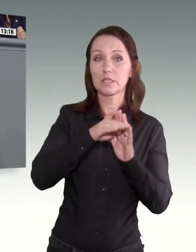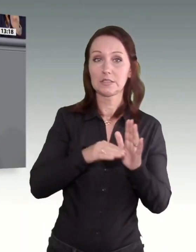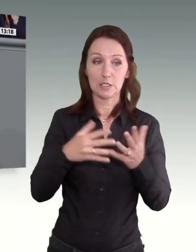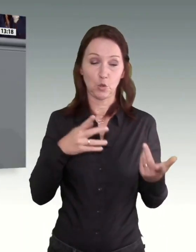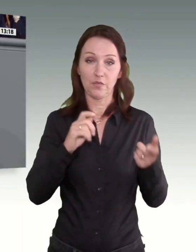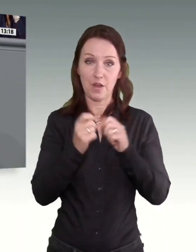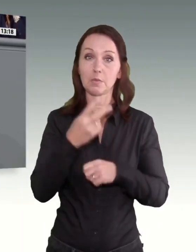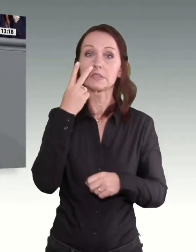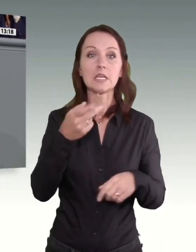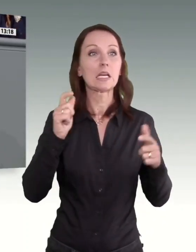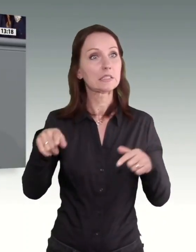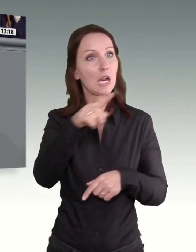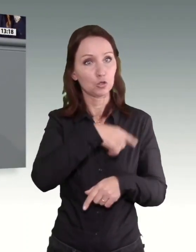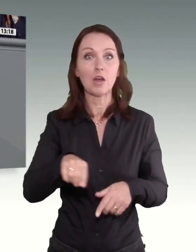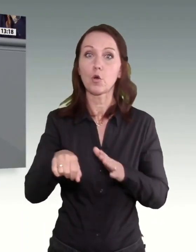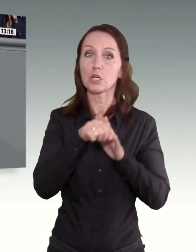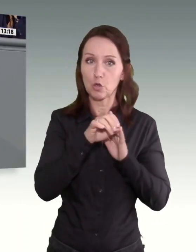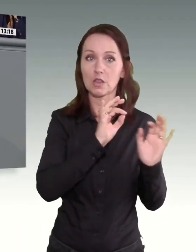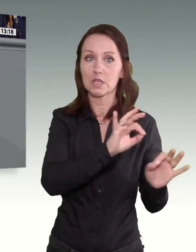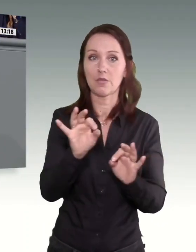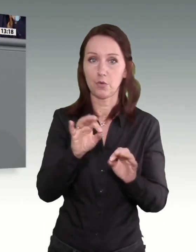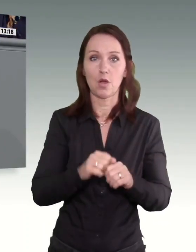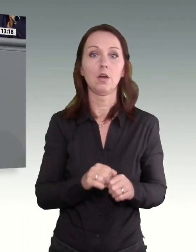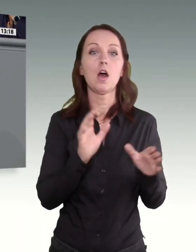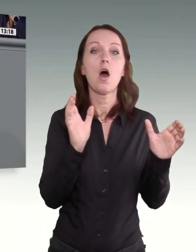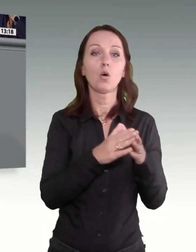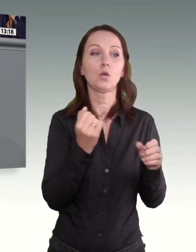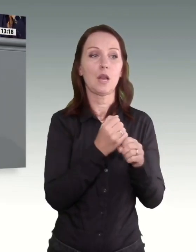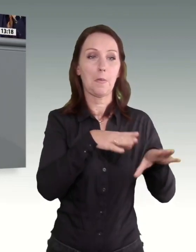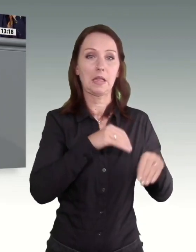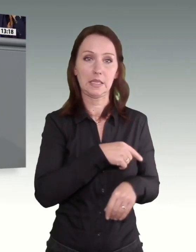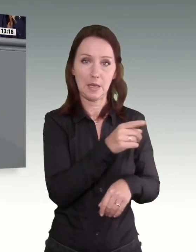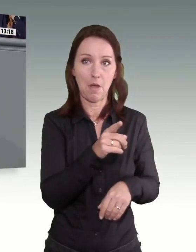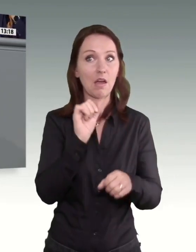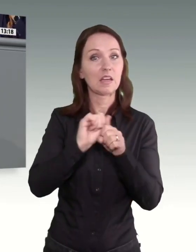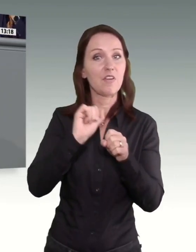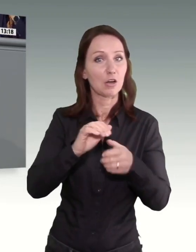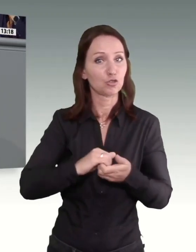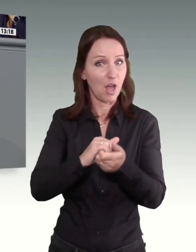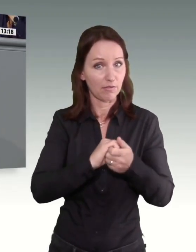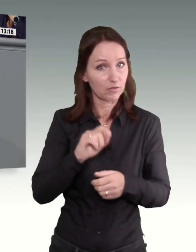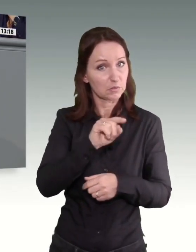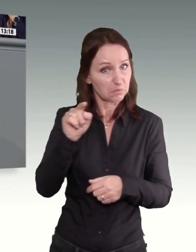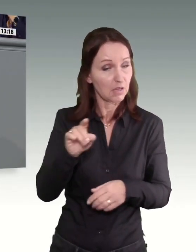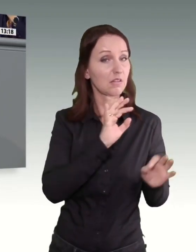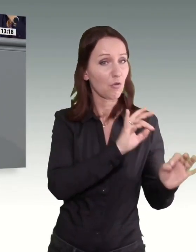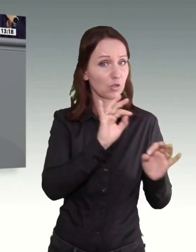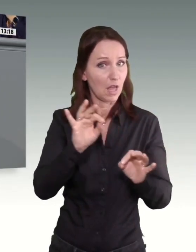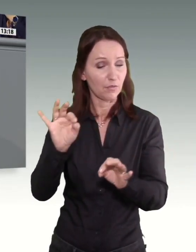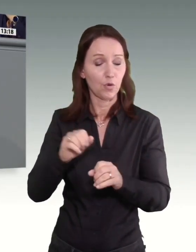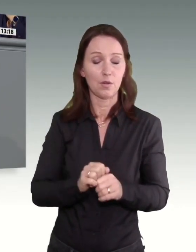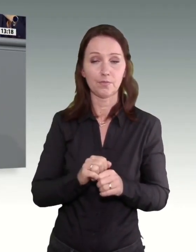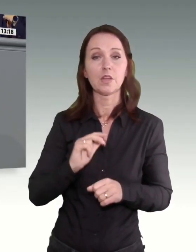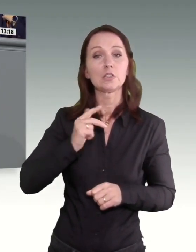gesellschaftliche Unterstützung gibt, vom Arbeitnehmerflügel der Union über die Gewerkschaften, prominente